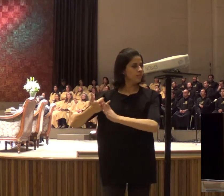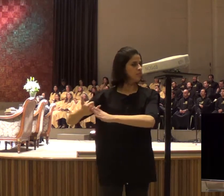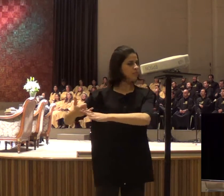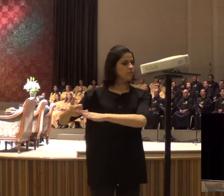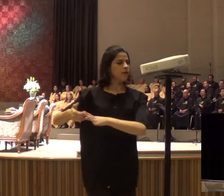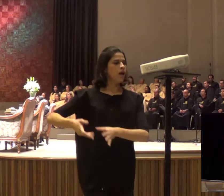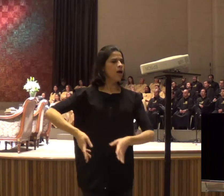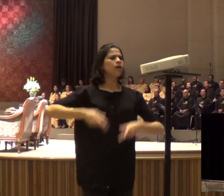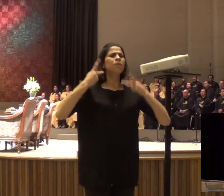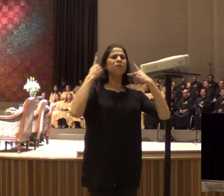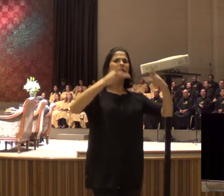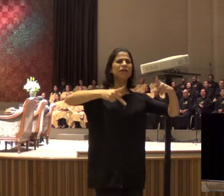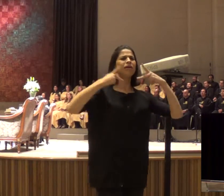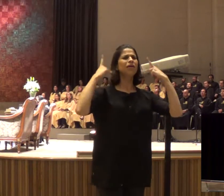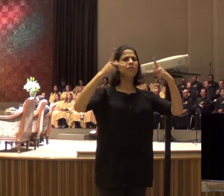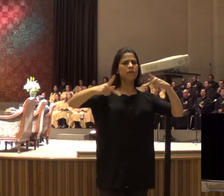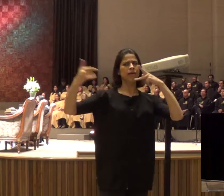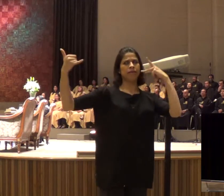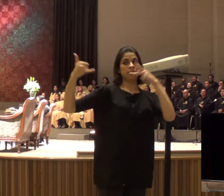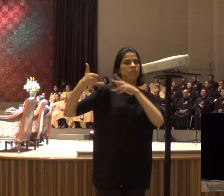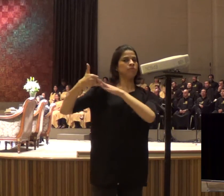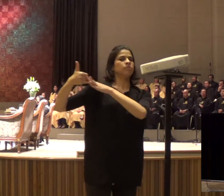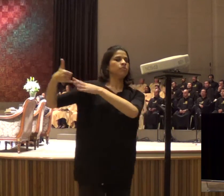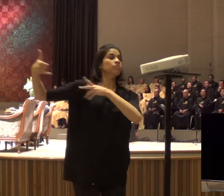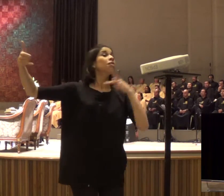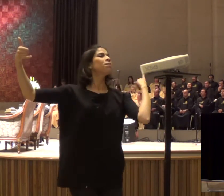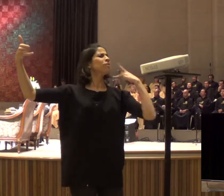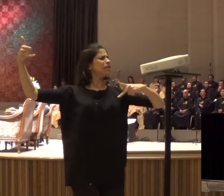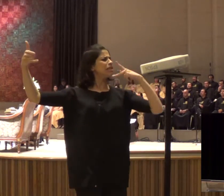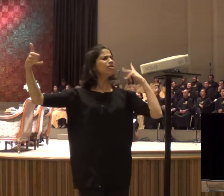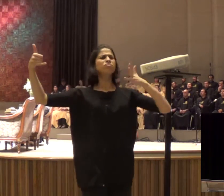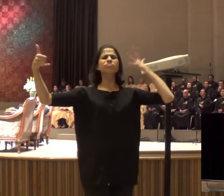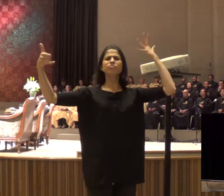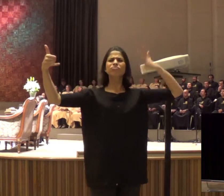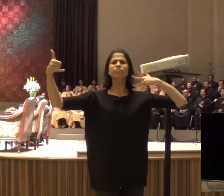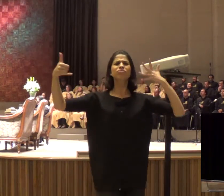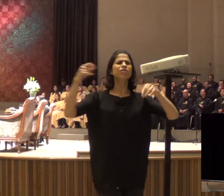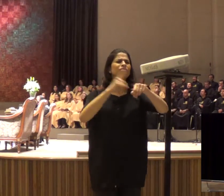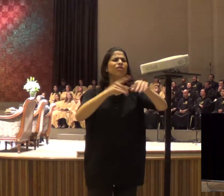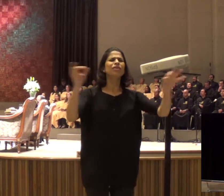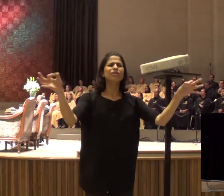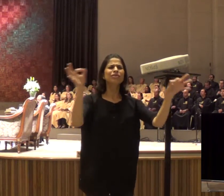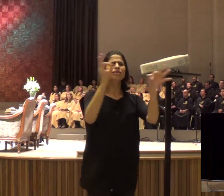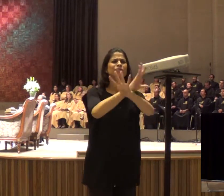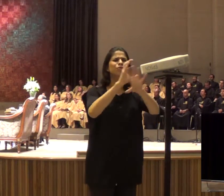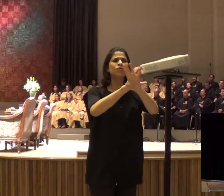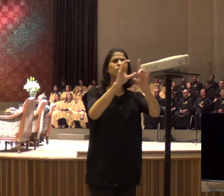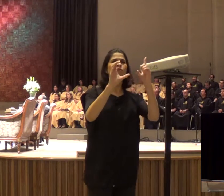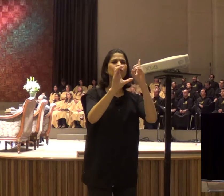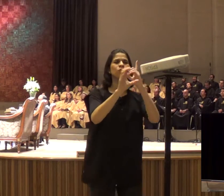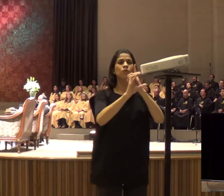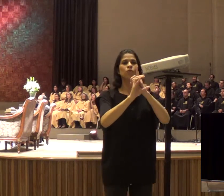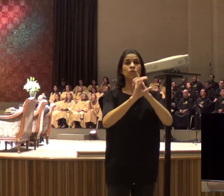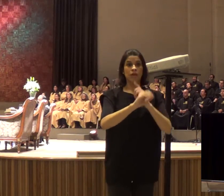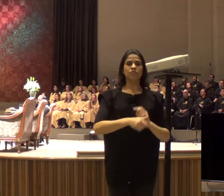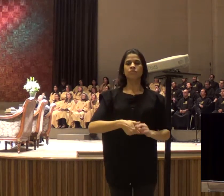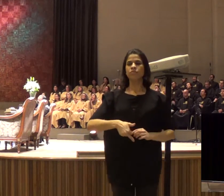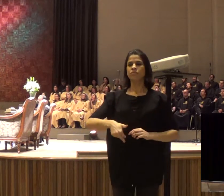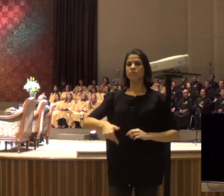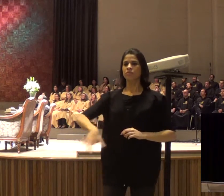coisa foi caminhando, caminhando, quando terminou o culto, eu saí, segurei aquela senhora e disse, eu quero